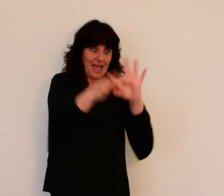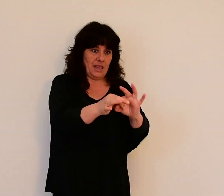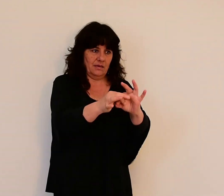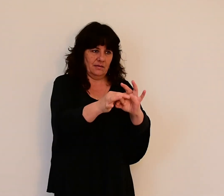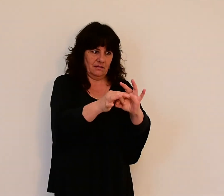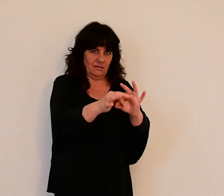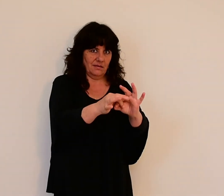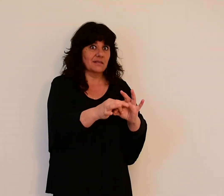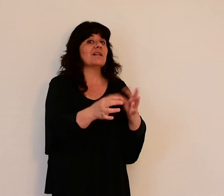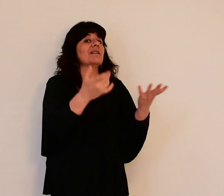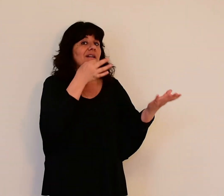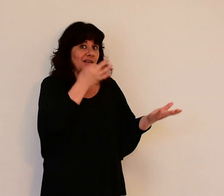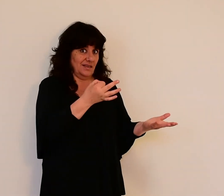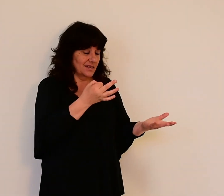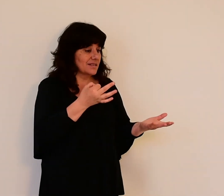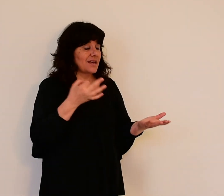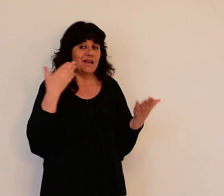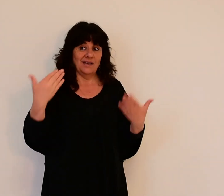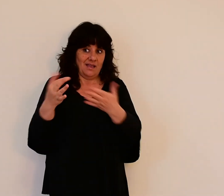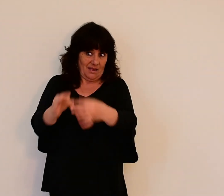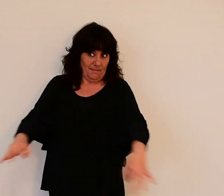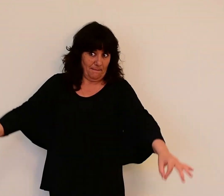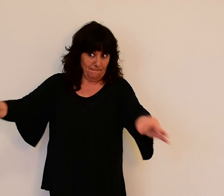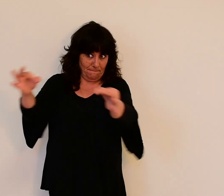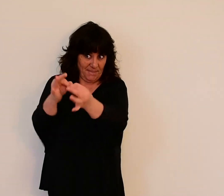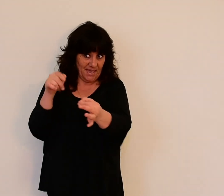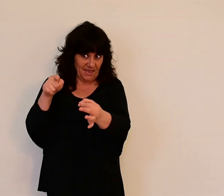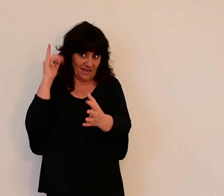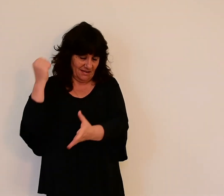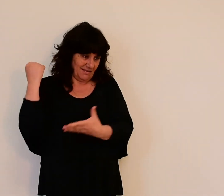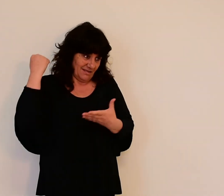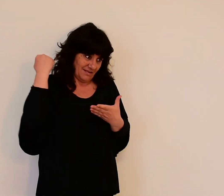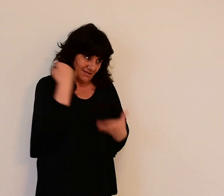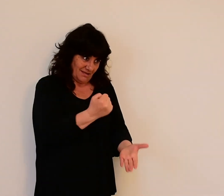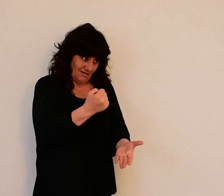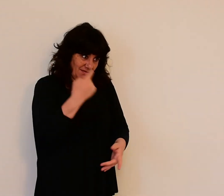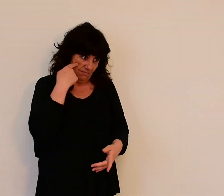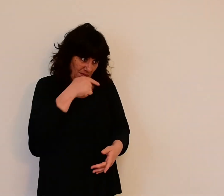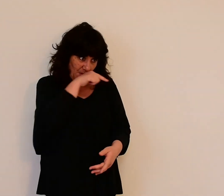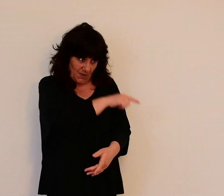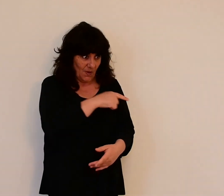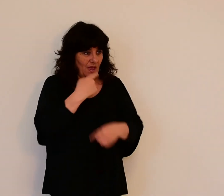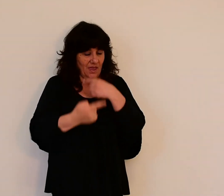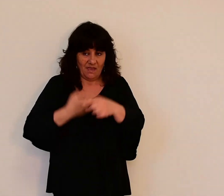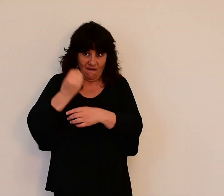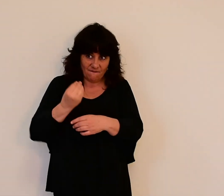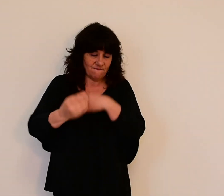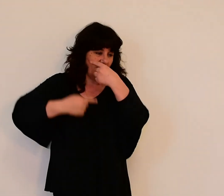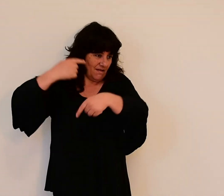je donne le pays que voici, depuis le torrent d'Égypte jusqu'au grand fleuve de Frate.